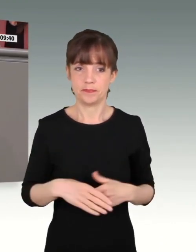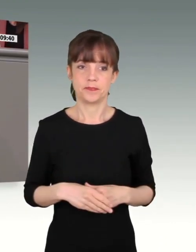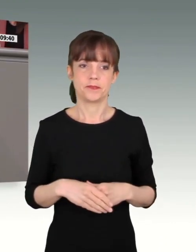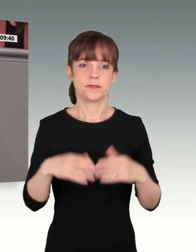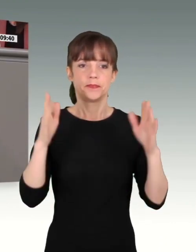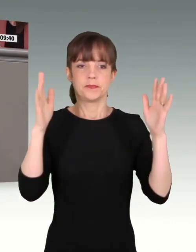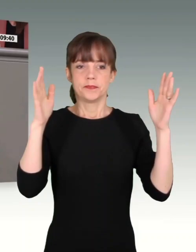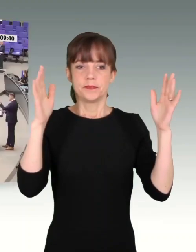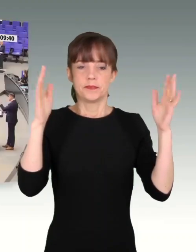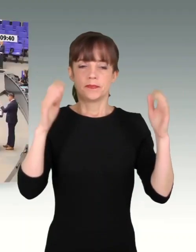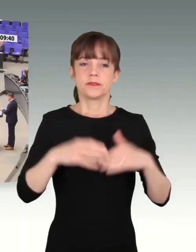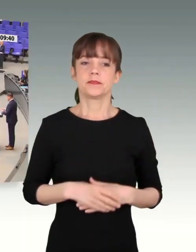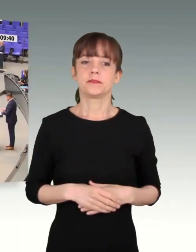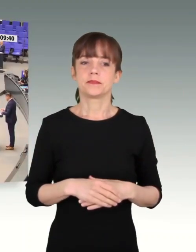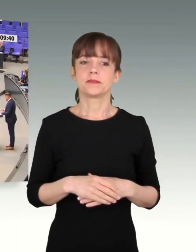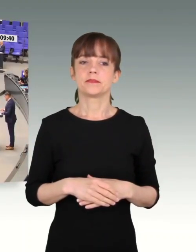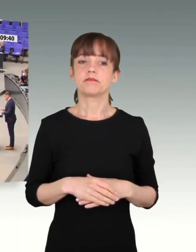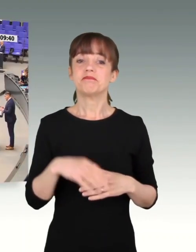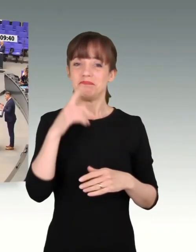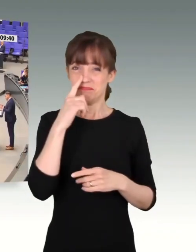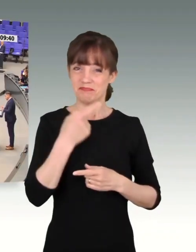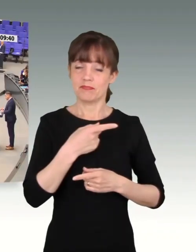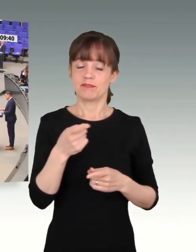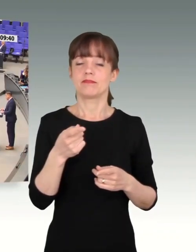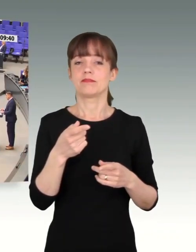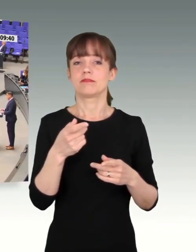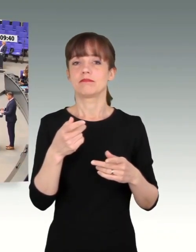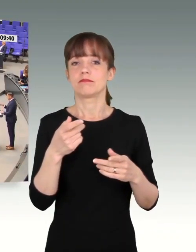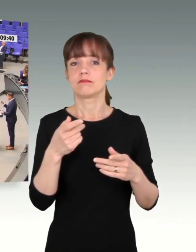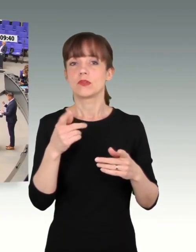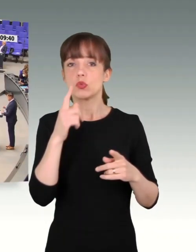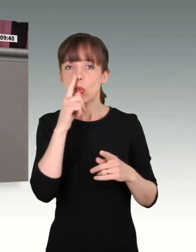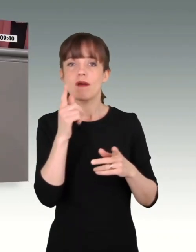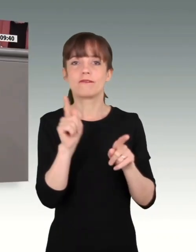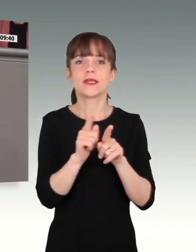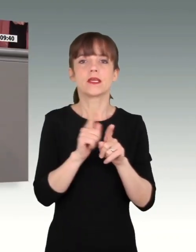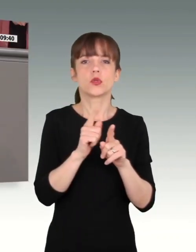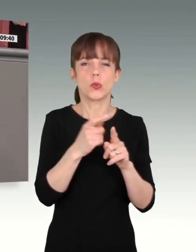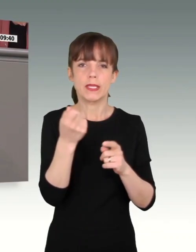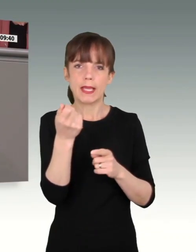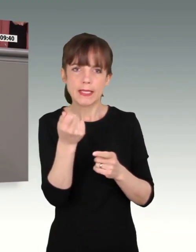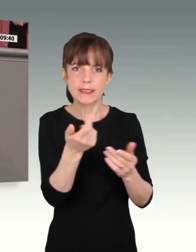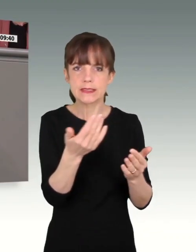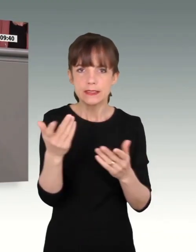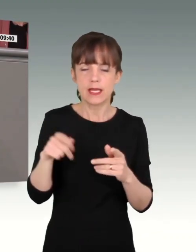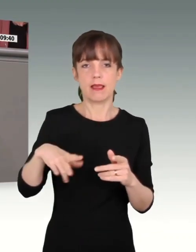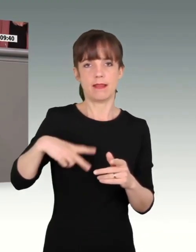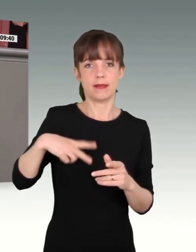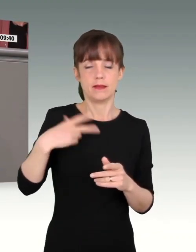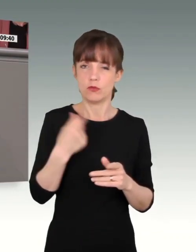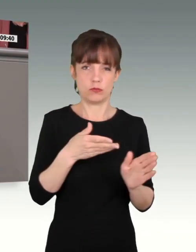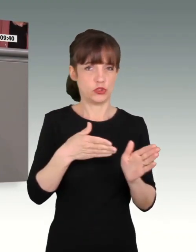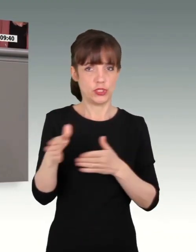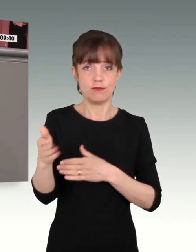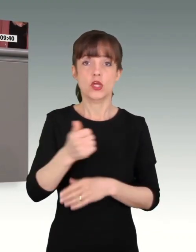Wenn Sie den Beruf des Soldaten allerdings nur mit Geldanreizen attraktiv machen wollen, dann wird dies scheitern. Der